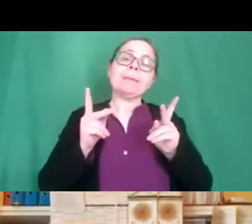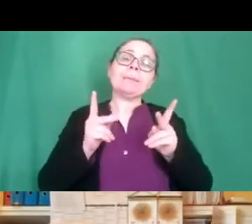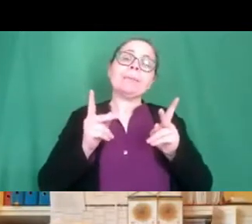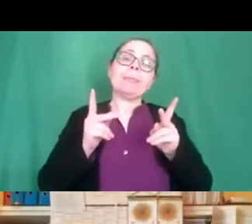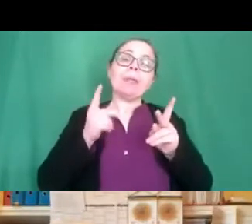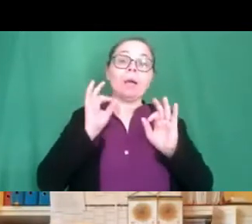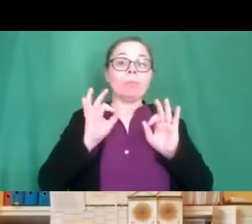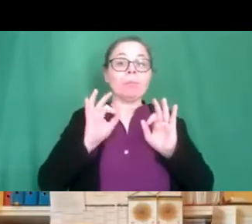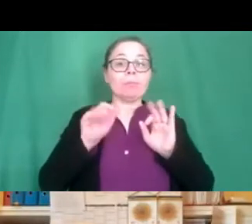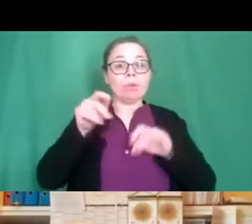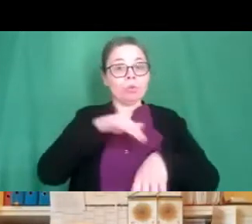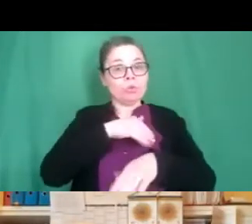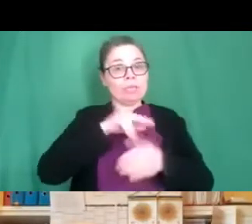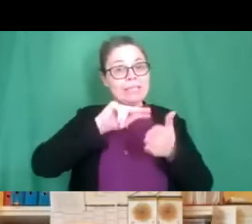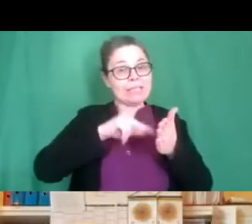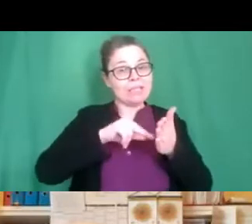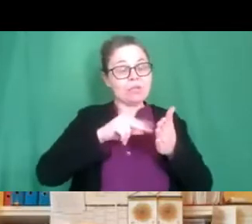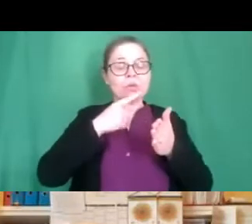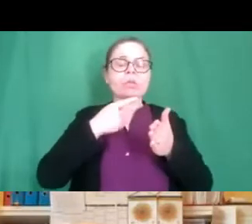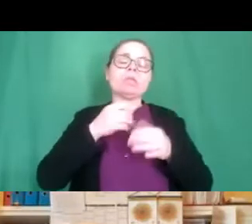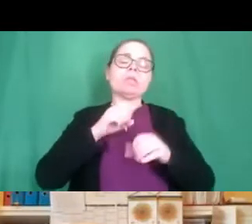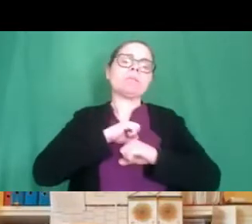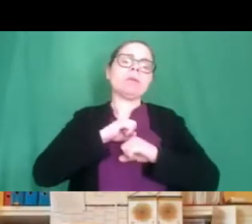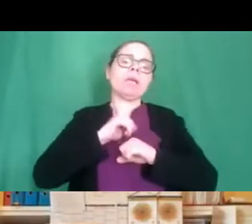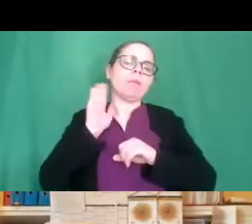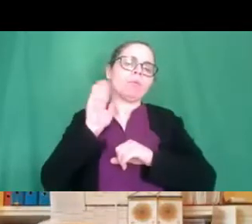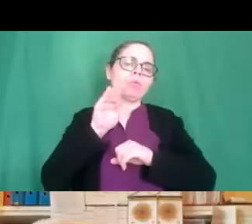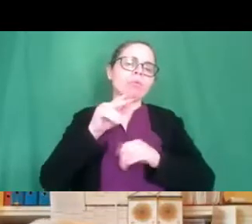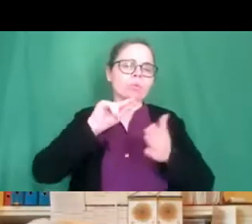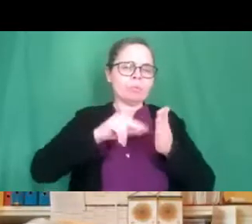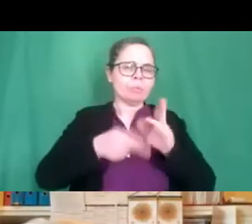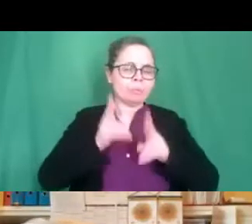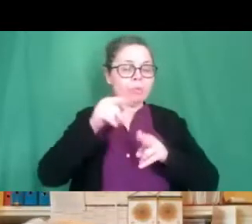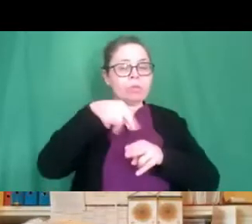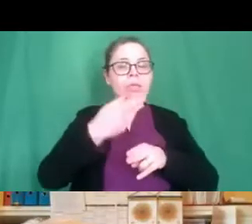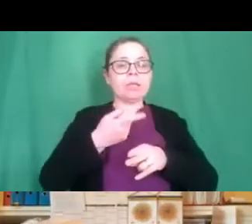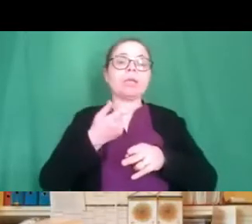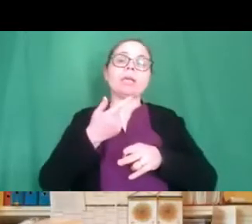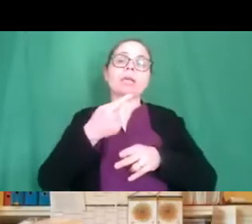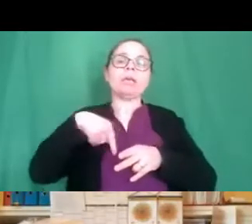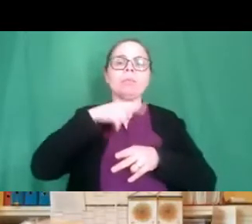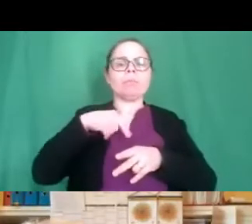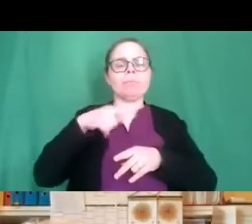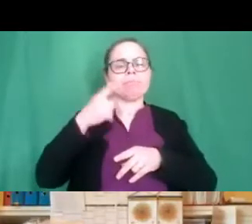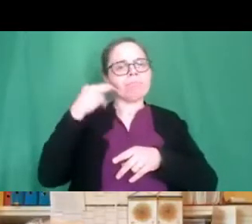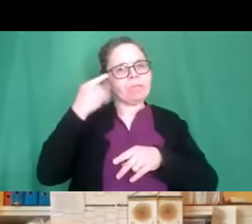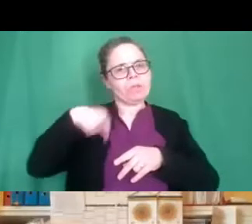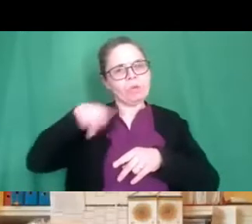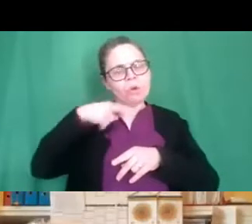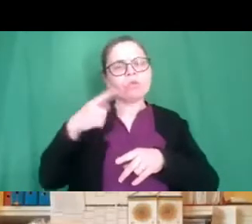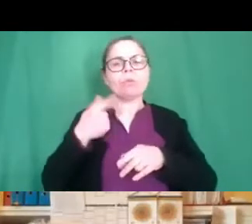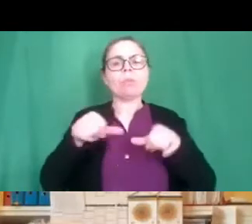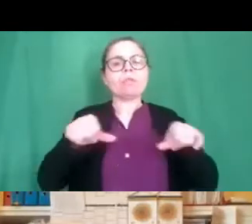iscrizioni e crediamo insomma che sia importante mantenere questa sede viva e mantenere